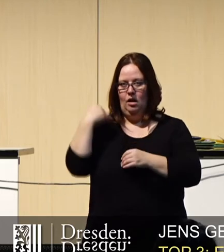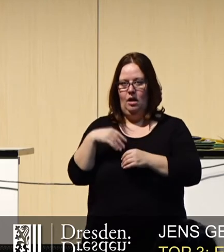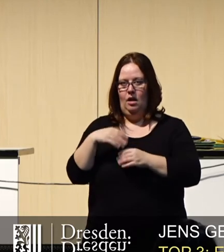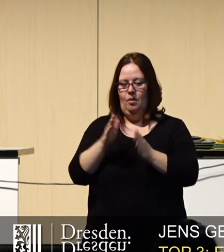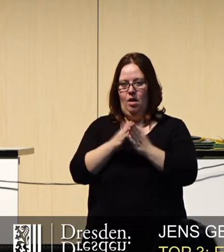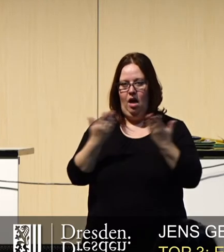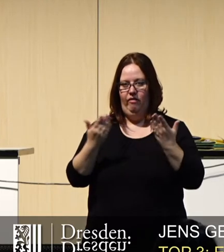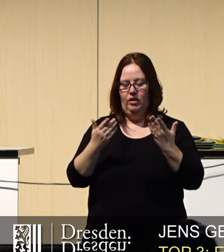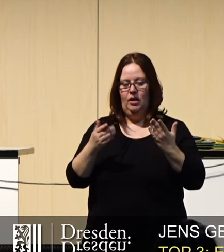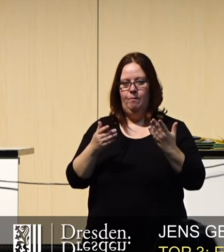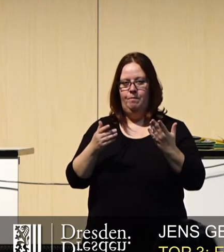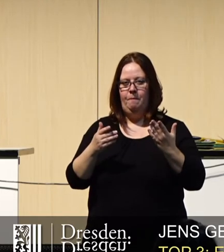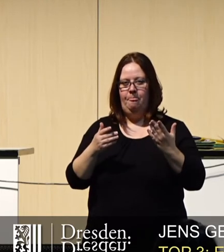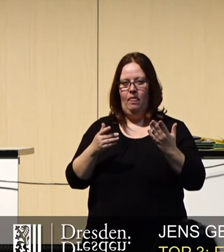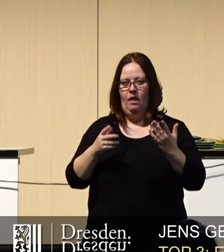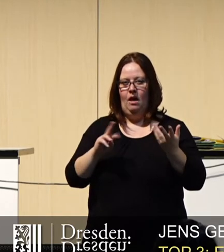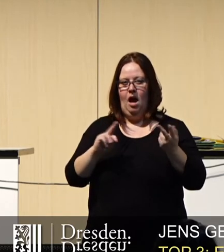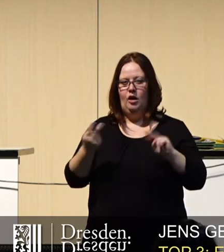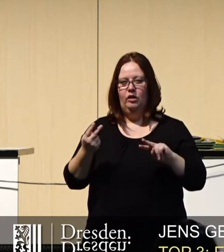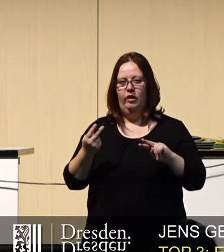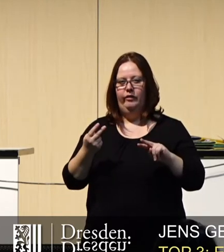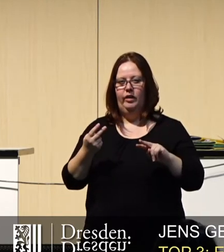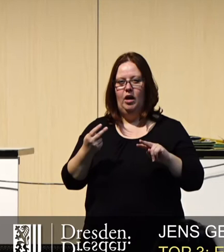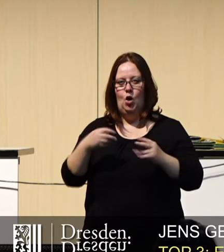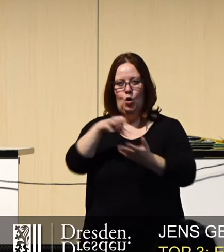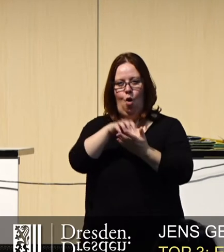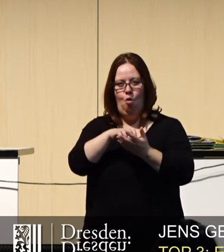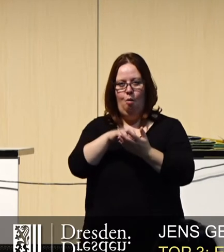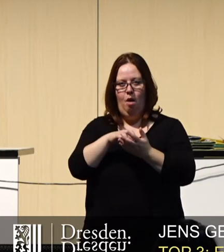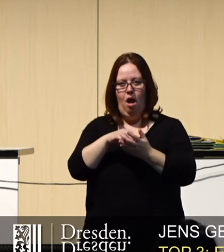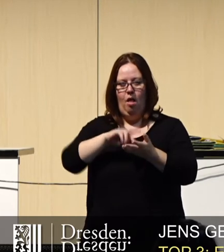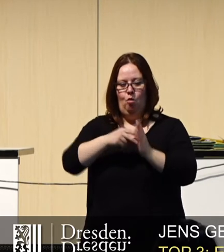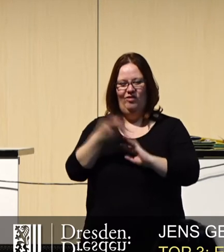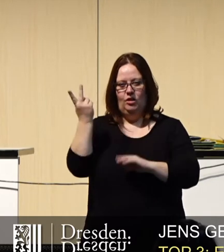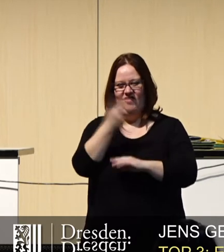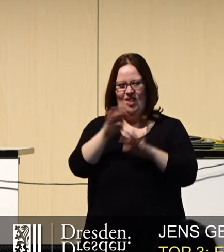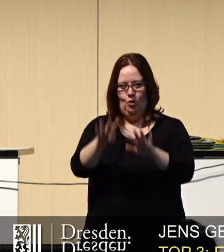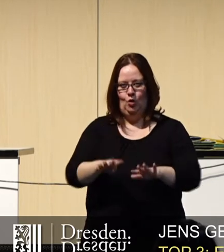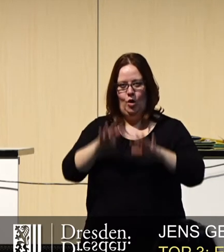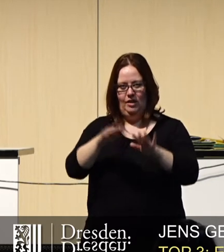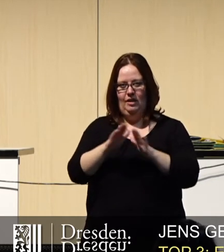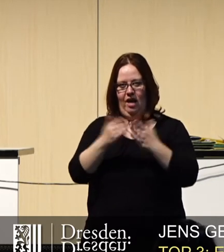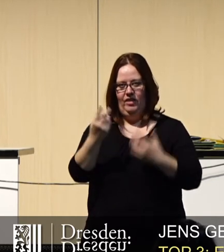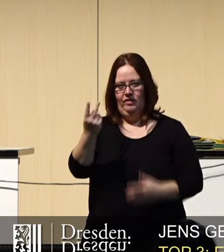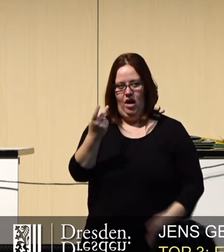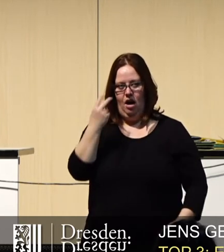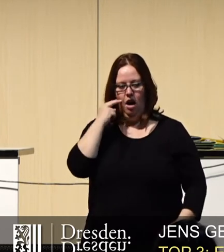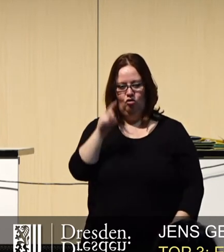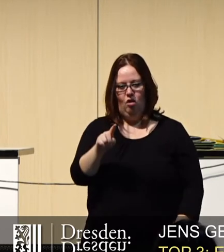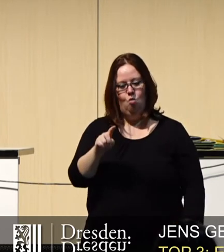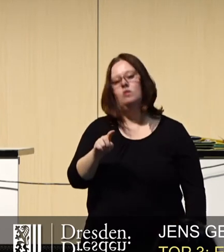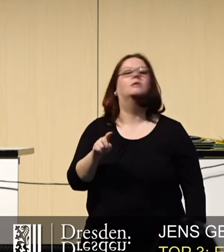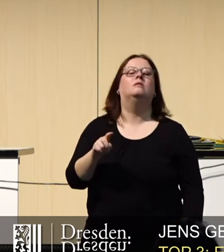Heft Allgemeine Alternative Kommunalpolitik, Heft 2 2019, angeguckt. Wenn Sie